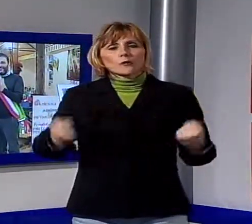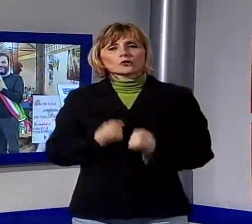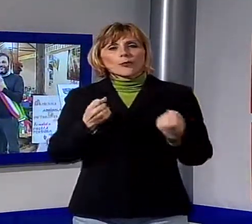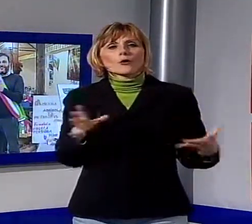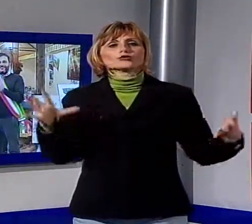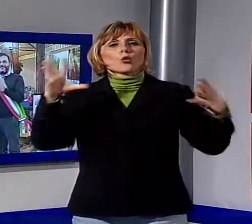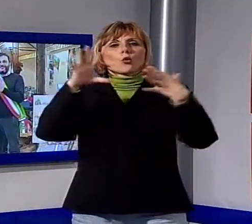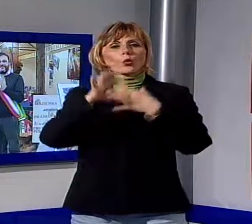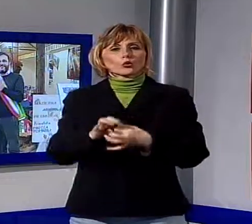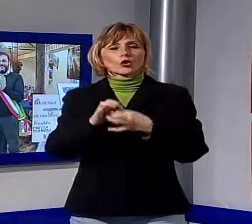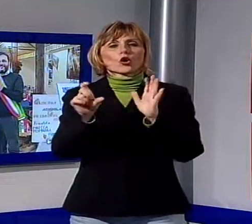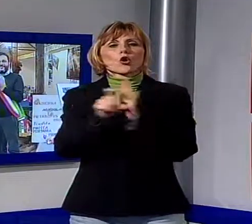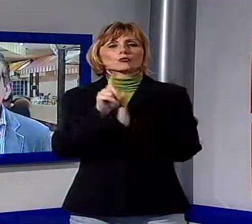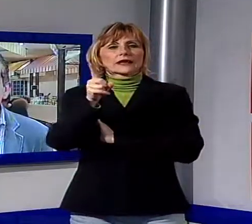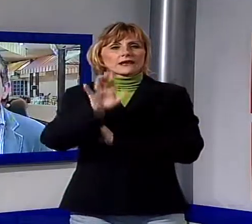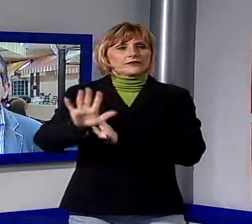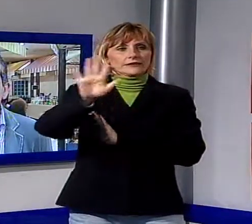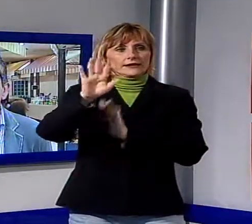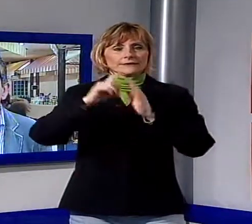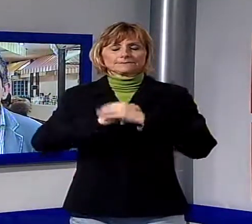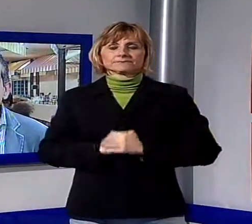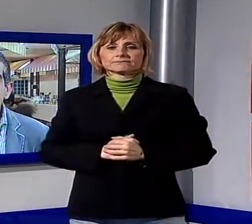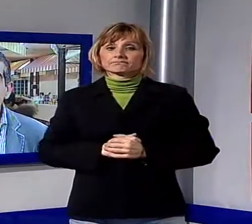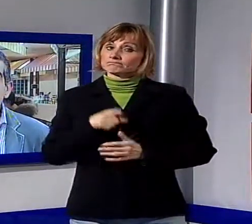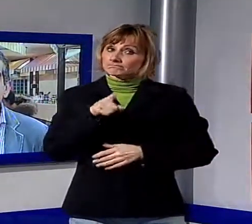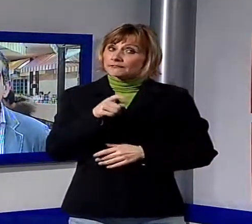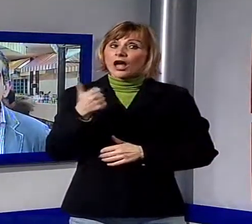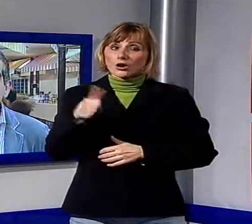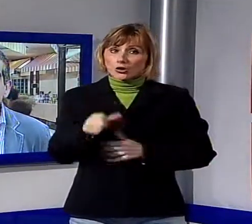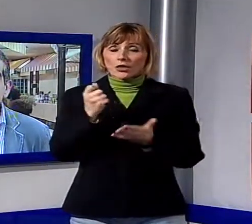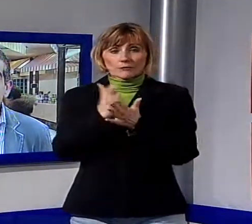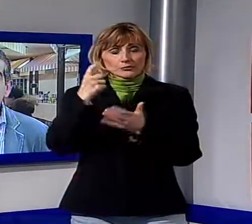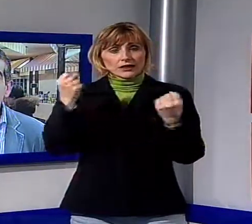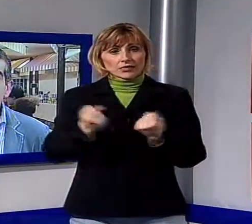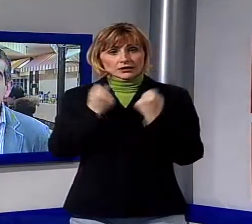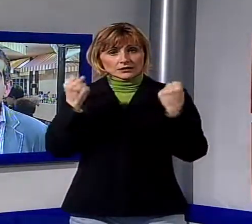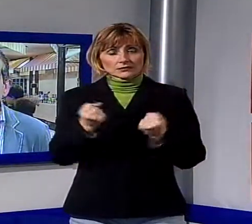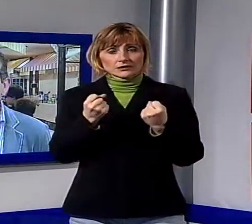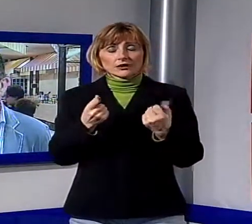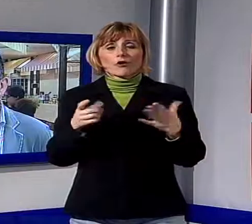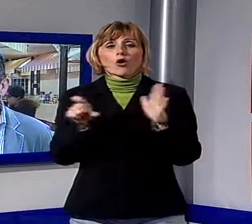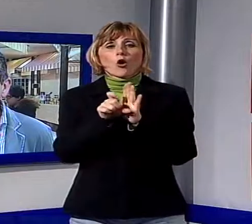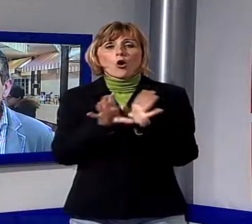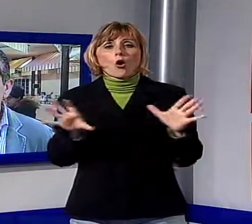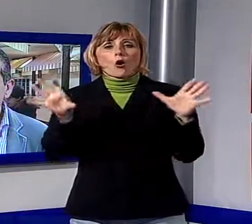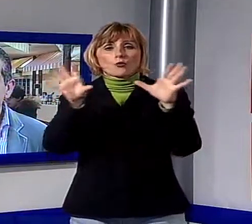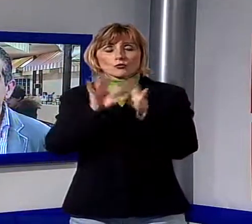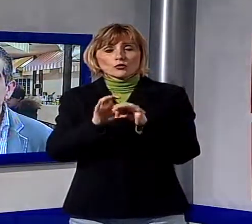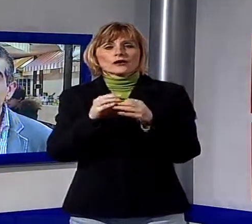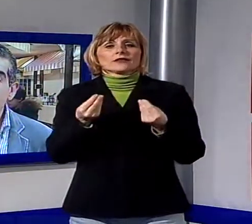Sì, ancora una volta un'importante iniziativa dell'Unione dei Comuni Garfagnana per la valorizzazione del territorio e in